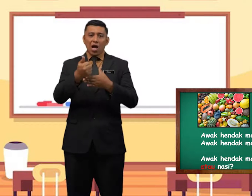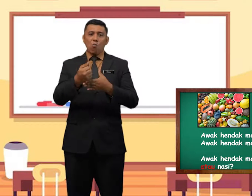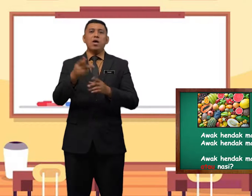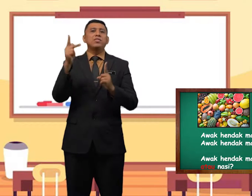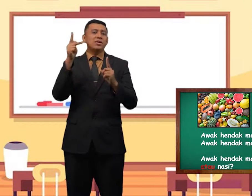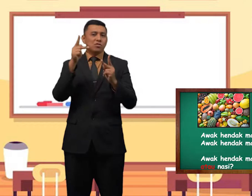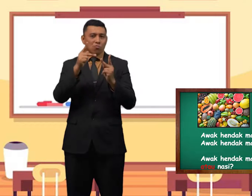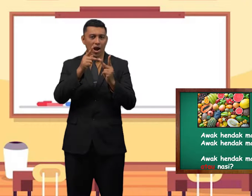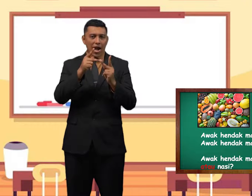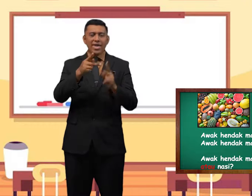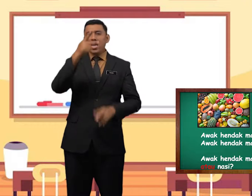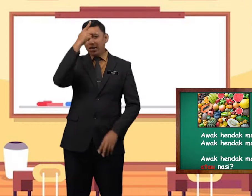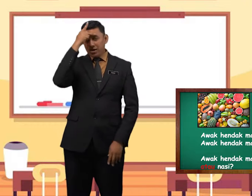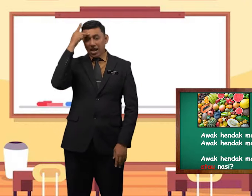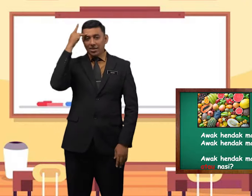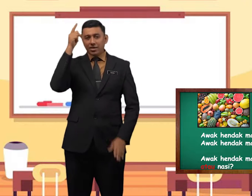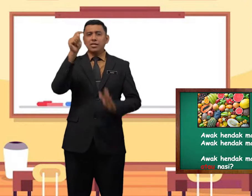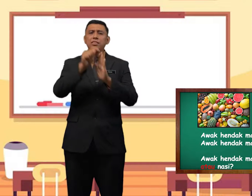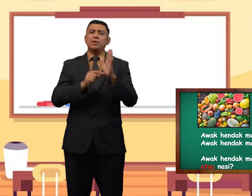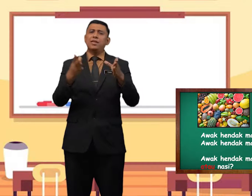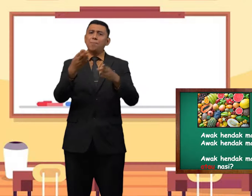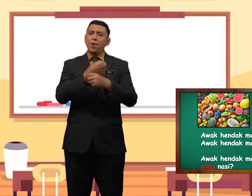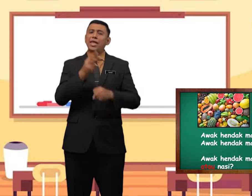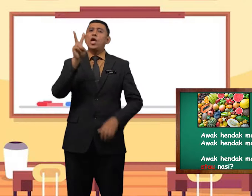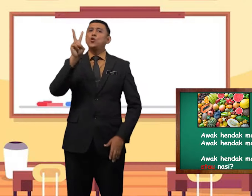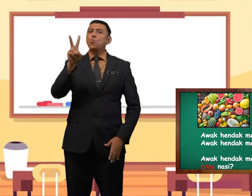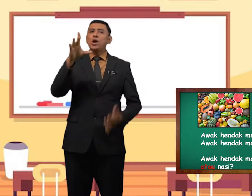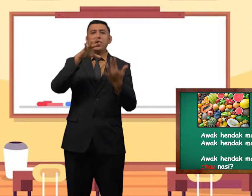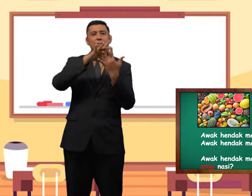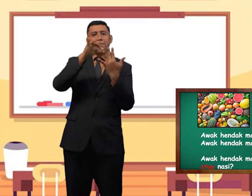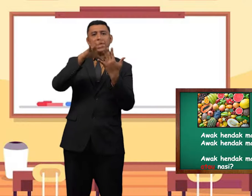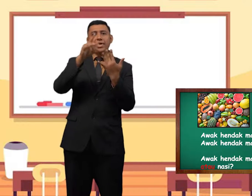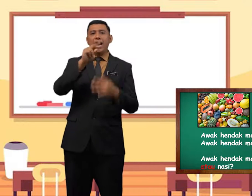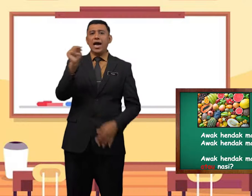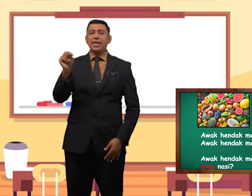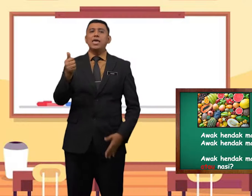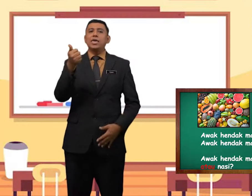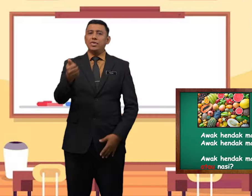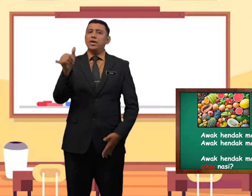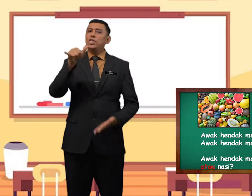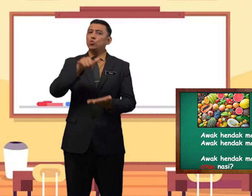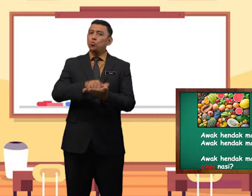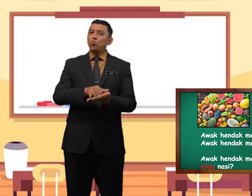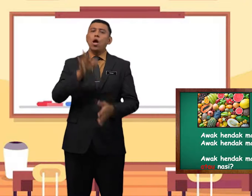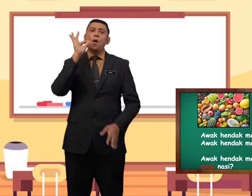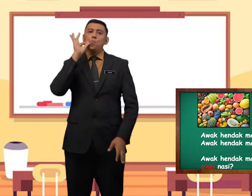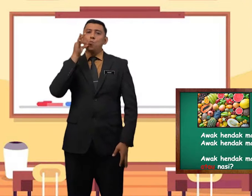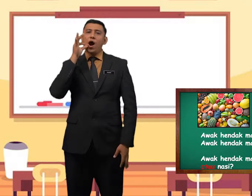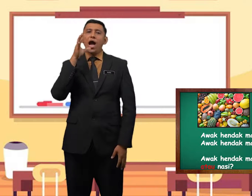sesuai kerana sedapat dua pilihan iaitu buah